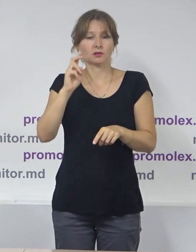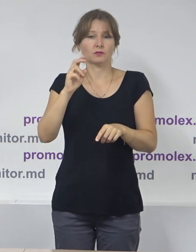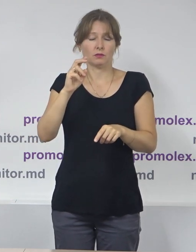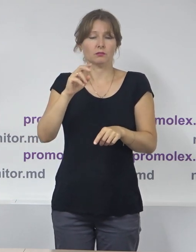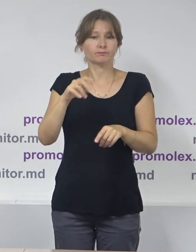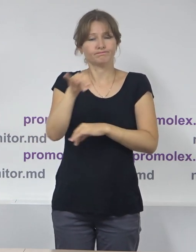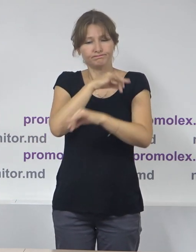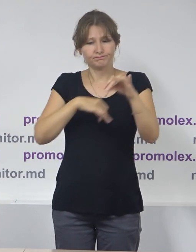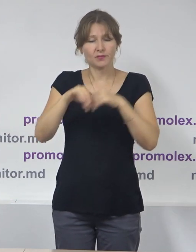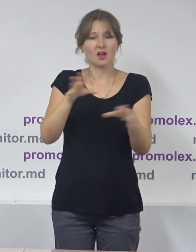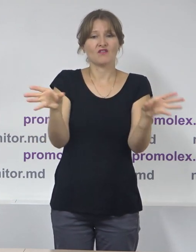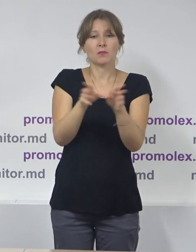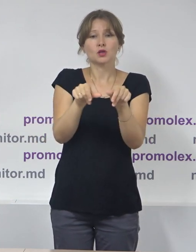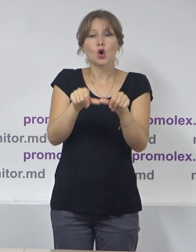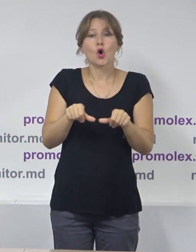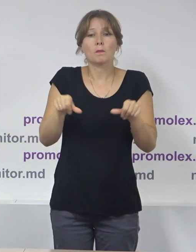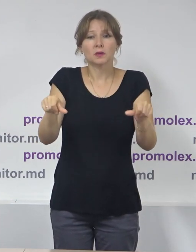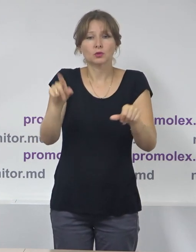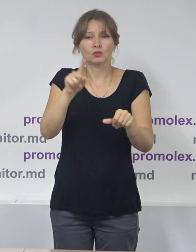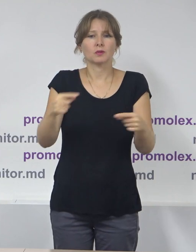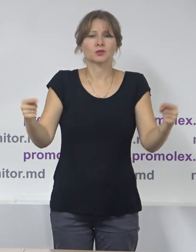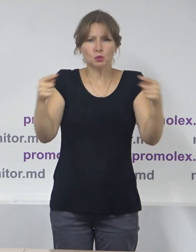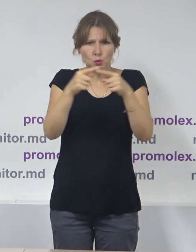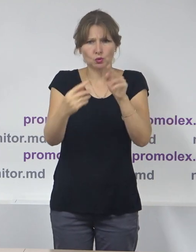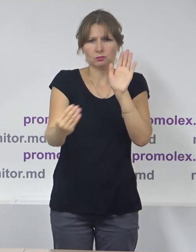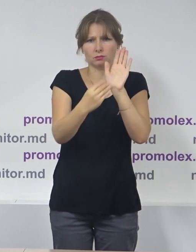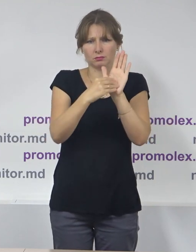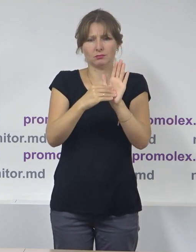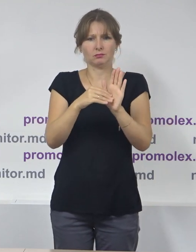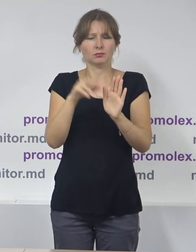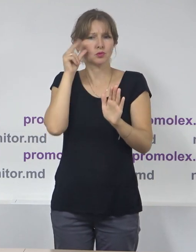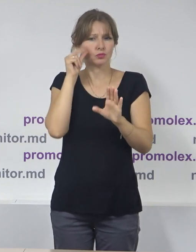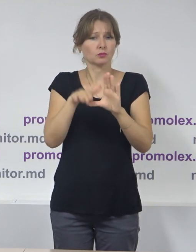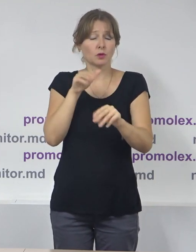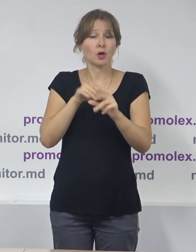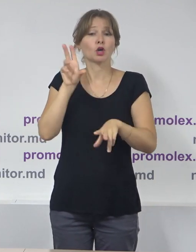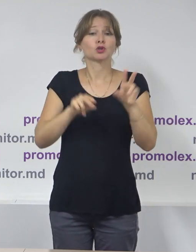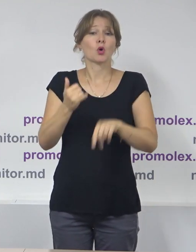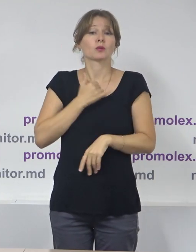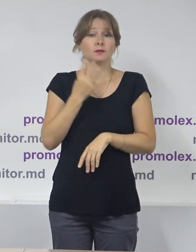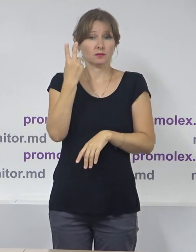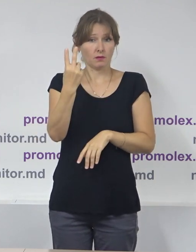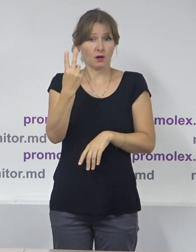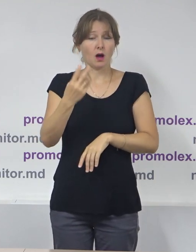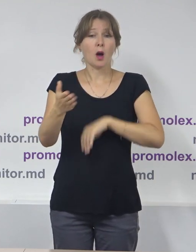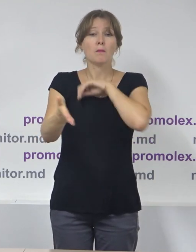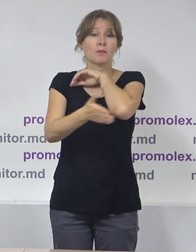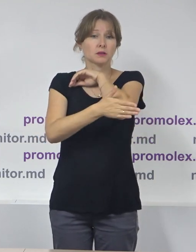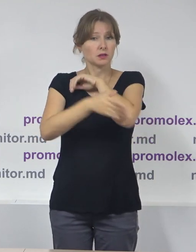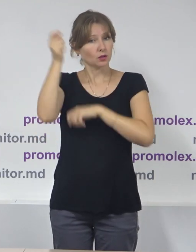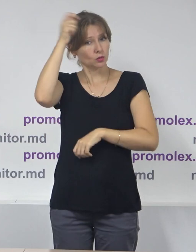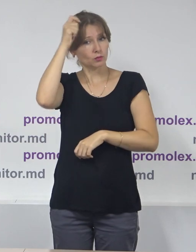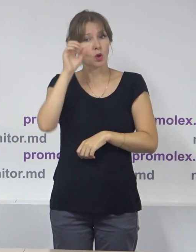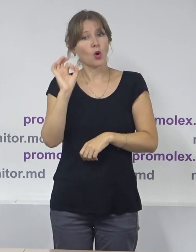Centrale să avem clar stabilită această dată în codul electoral. Și mai bine zis, avem două date, este vorba de ultima duminică din luna